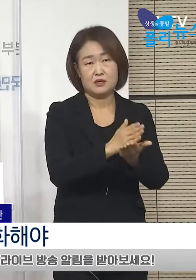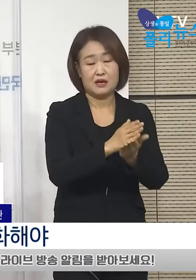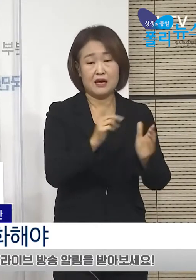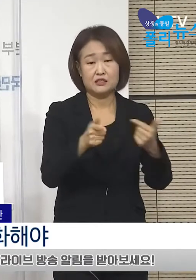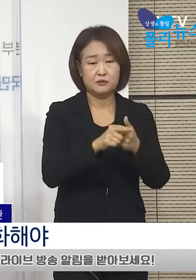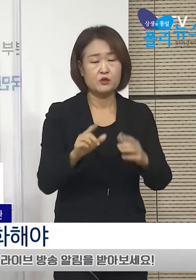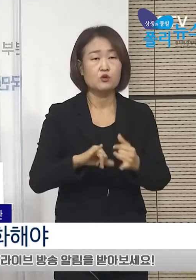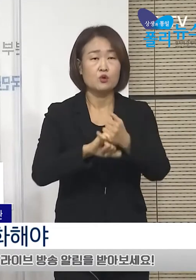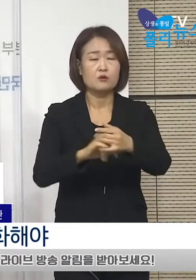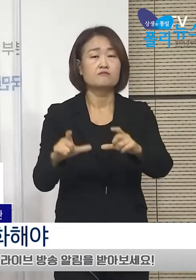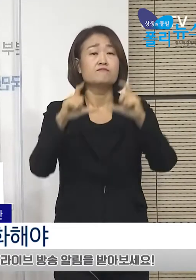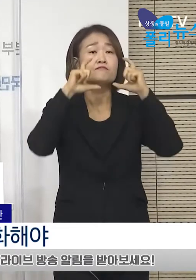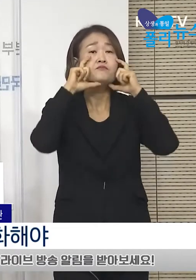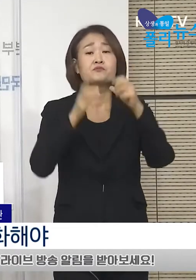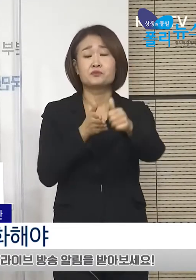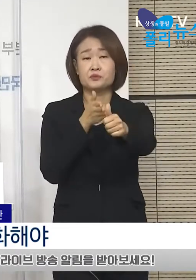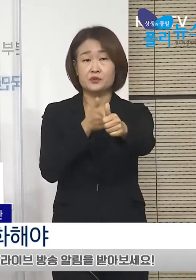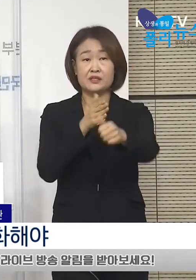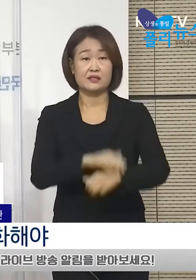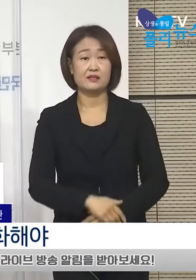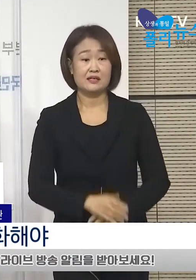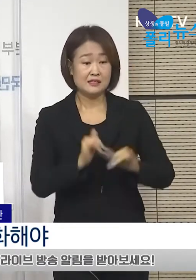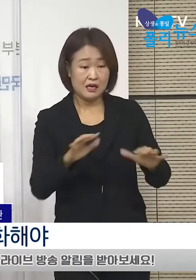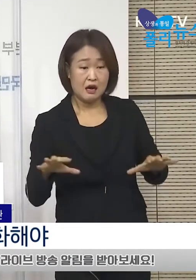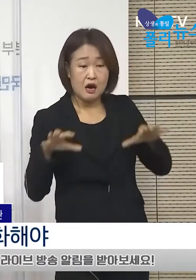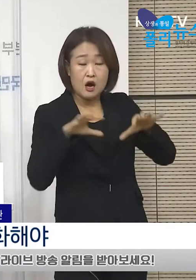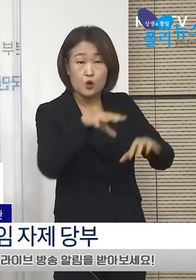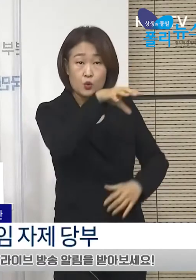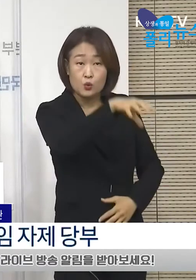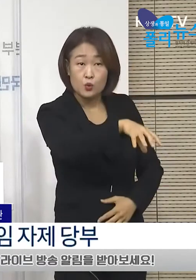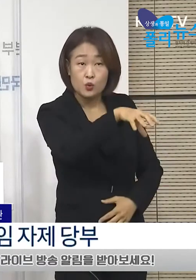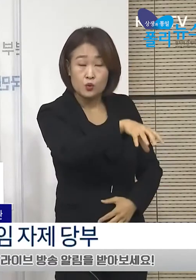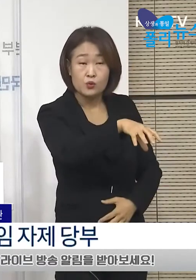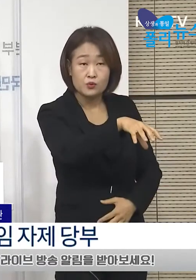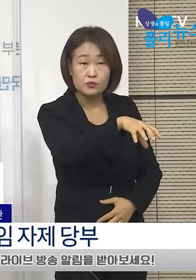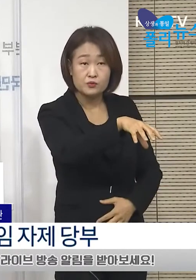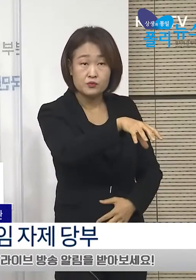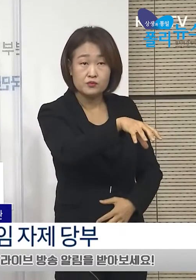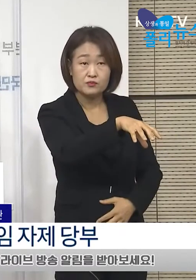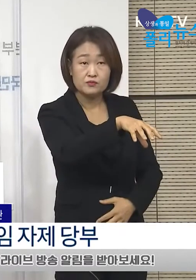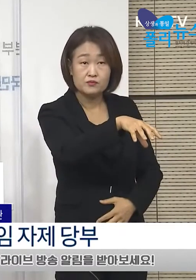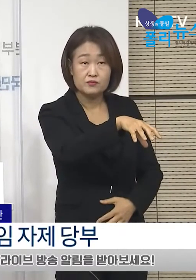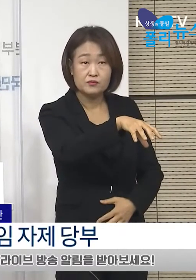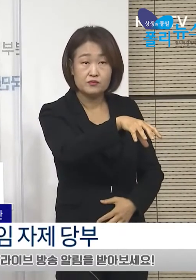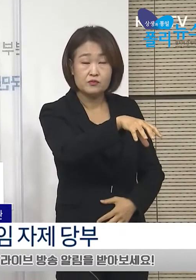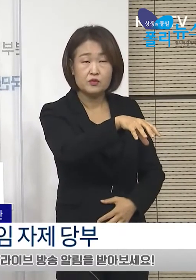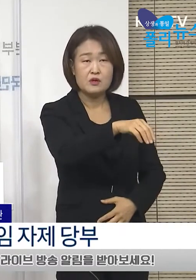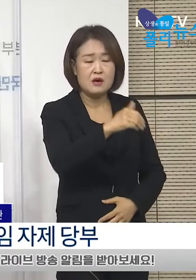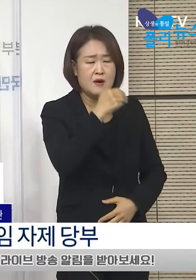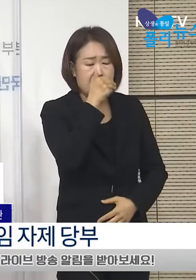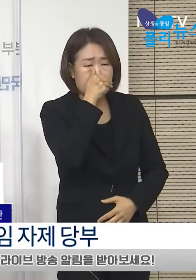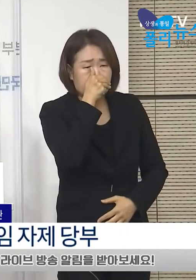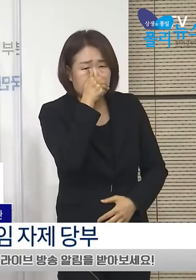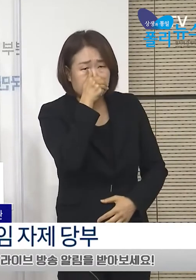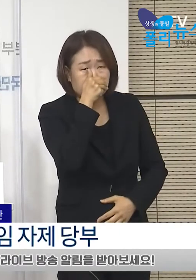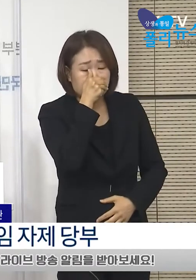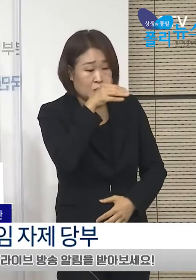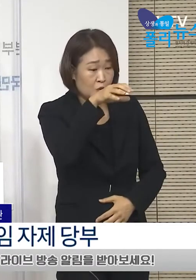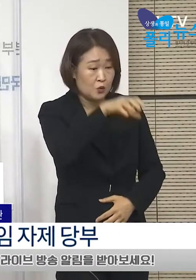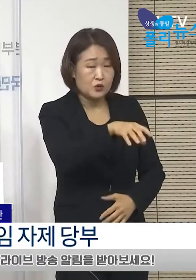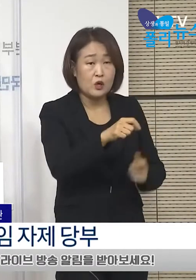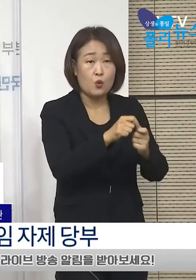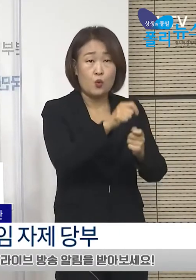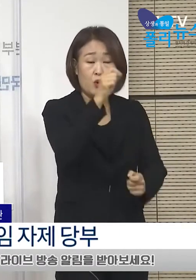많은 사람이 밀집하는 다중이용시설, 밀폐당 공간에 장기간 머무르는